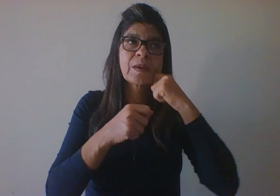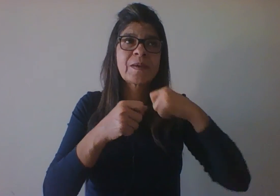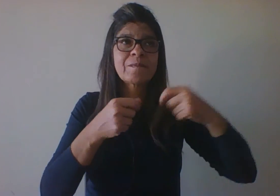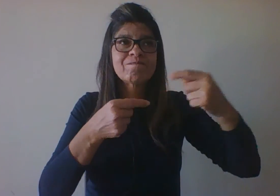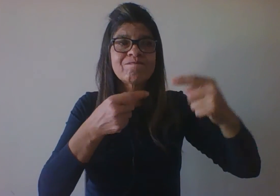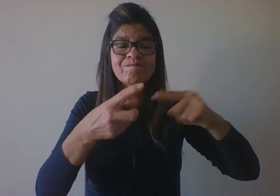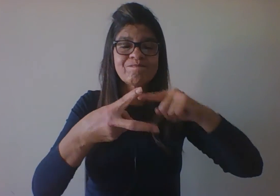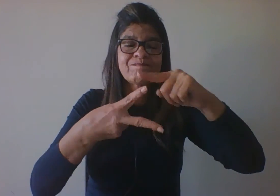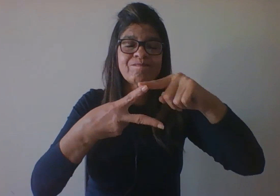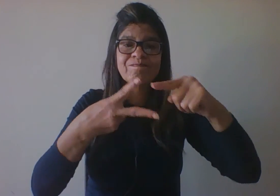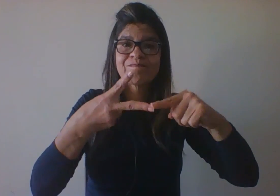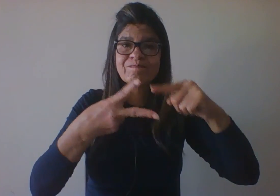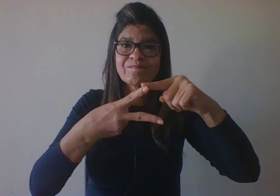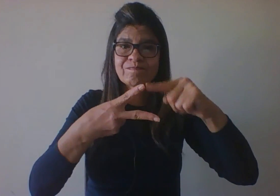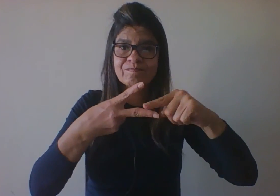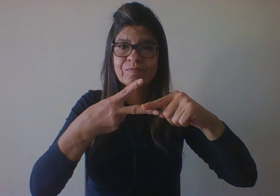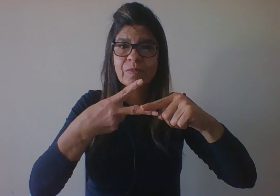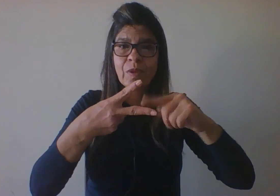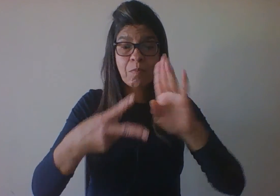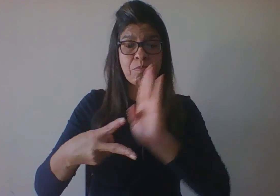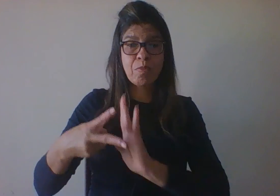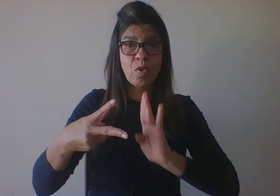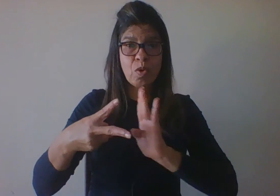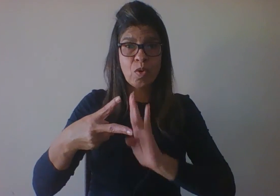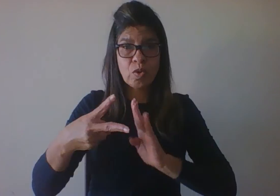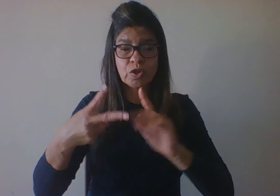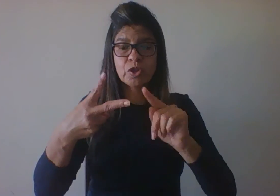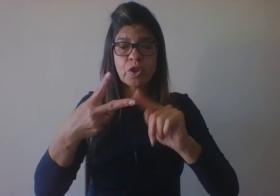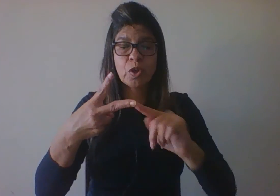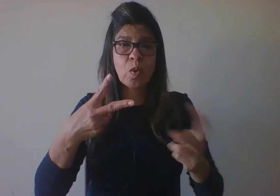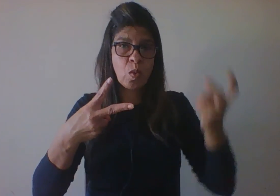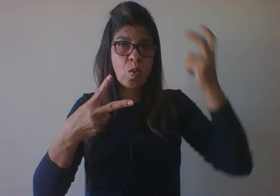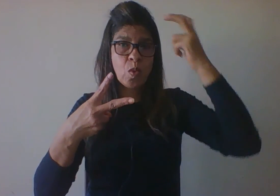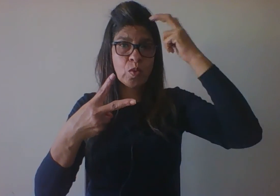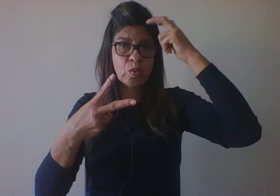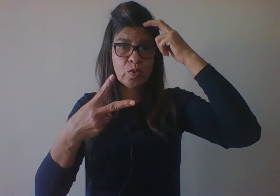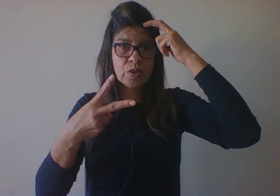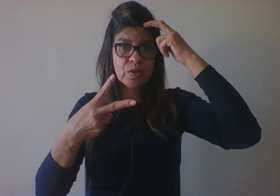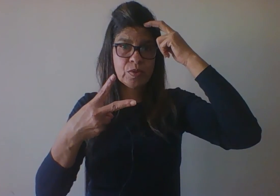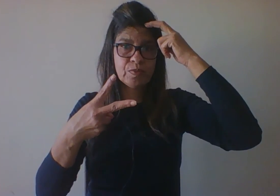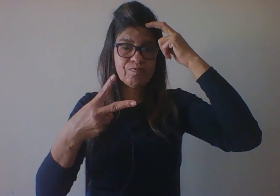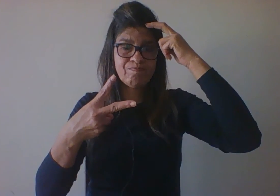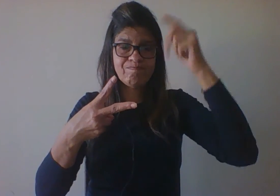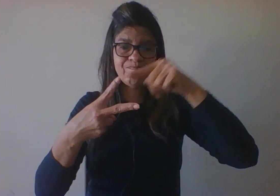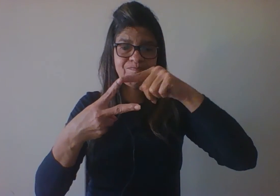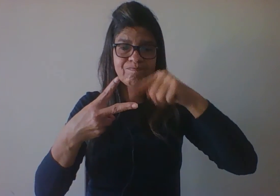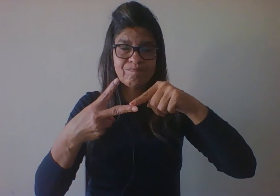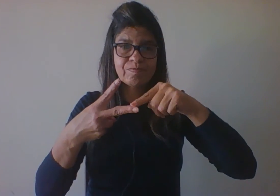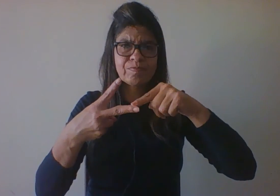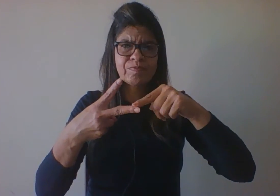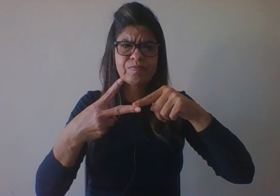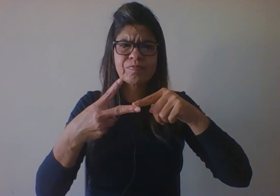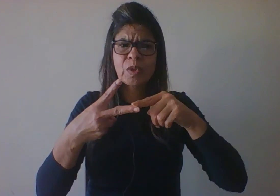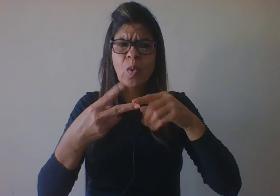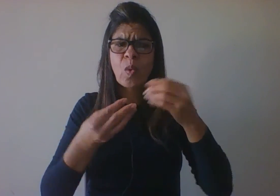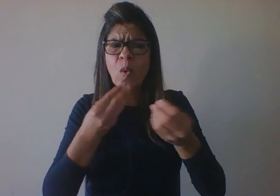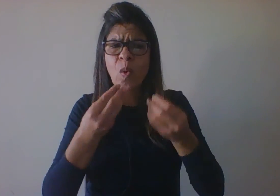distintas, a biologia e a cultura. E para que isso aconteça adequadamente, é necessário buscar conhecer